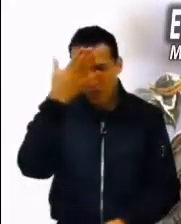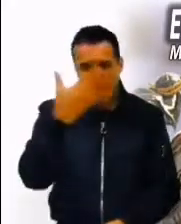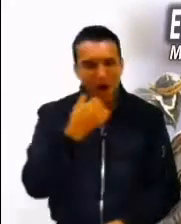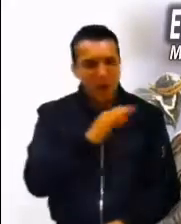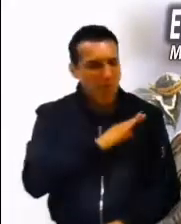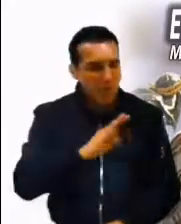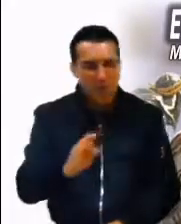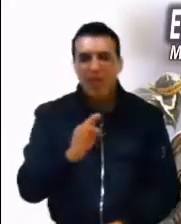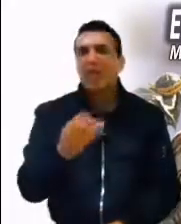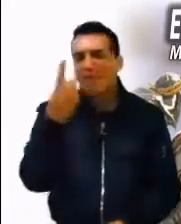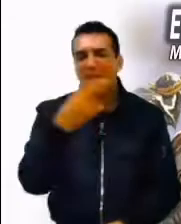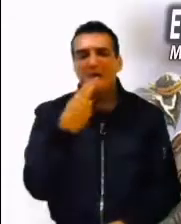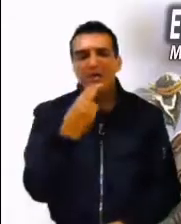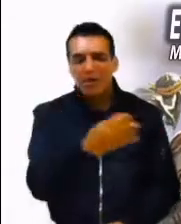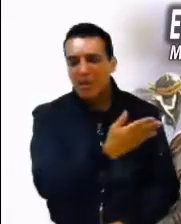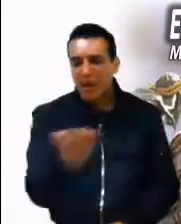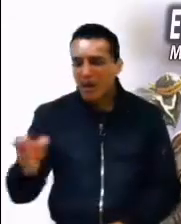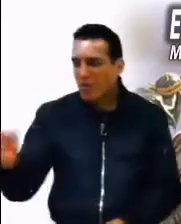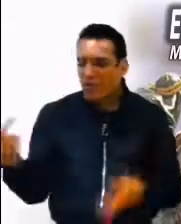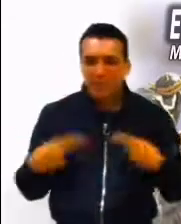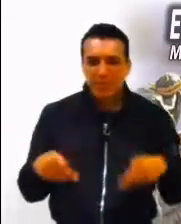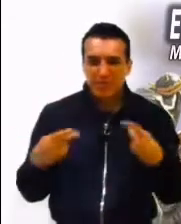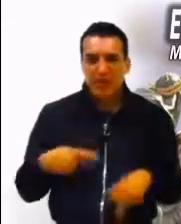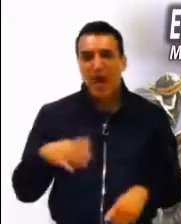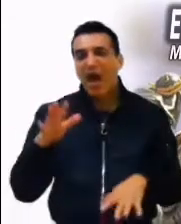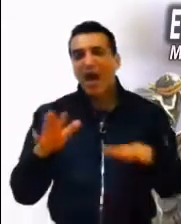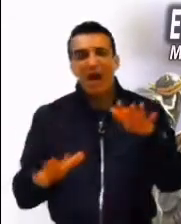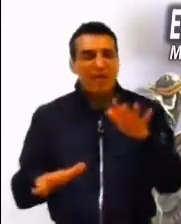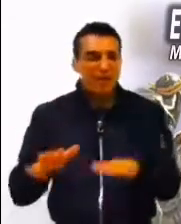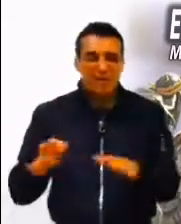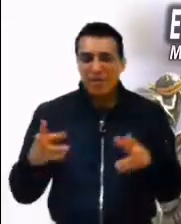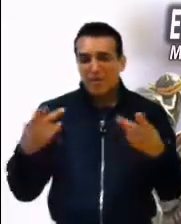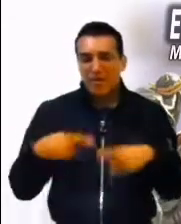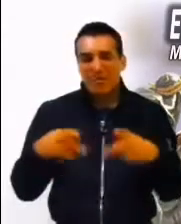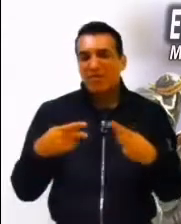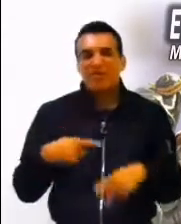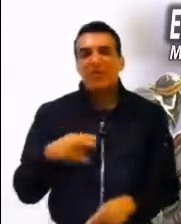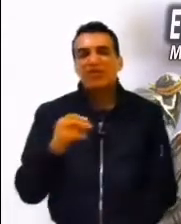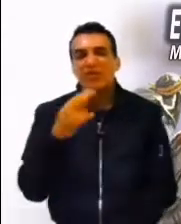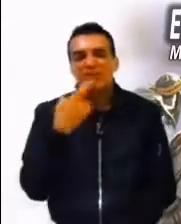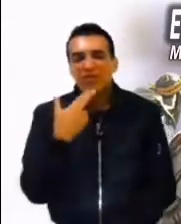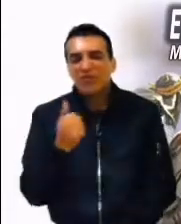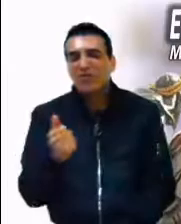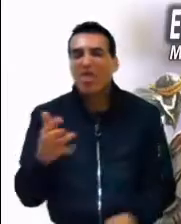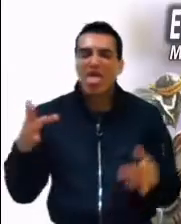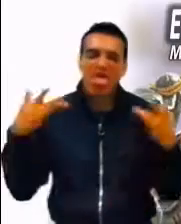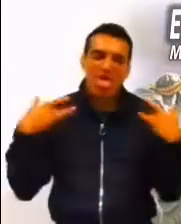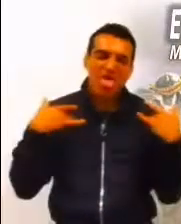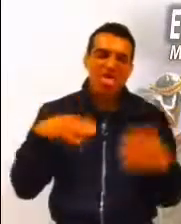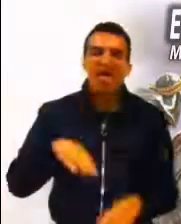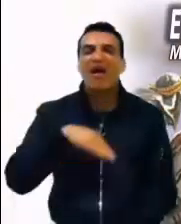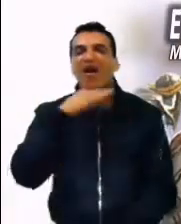cualidades que deben dar frutos. Por desgracia, muchas quedan desperdiciadas en el ocio, en el